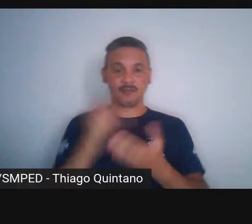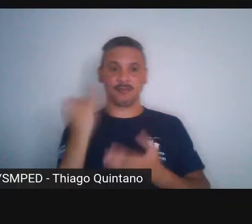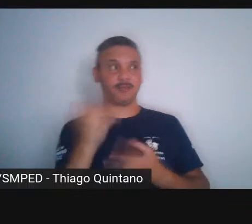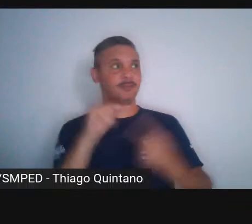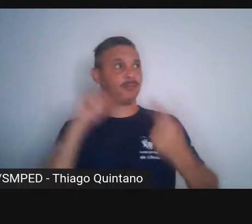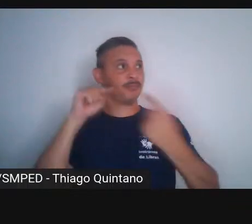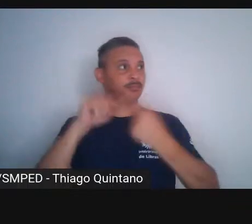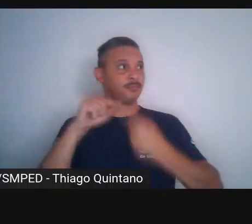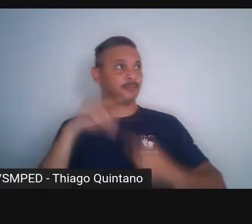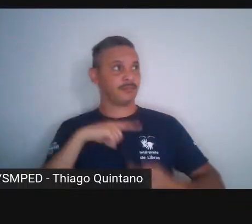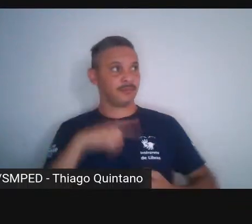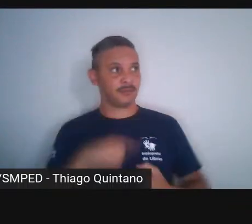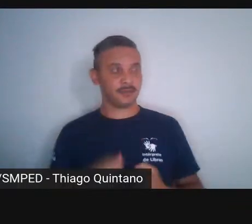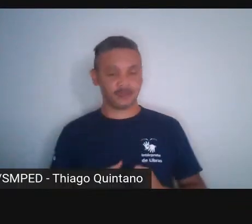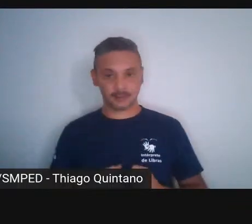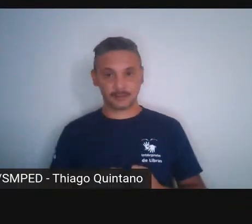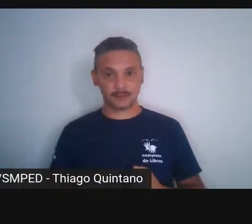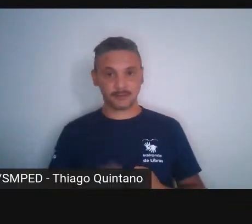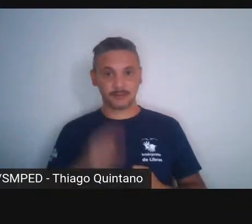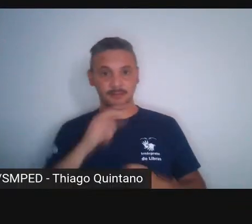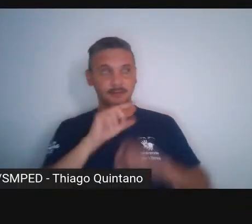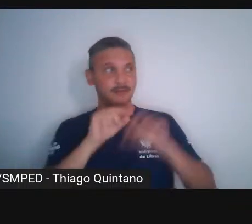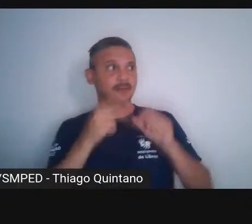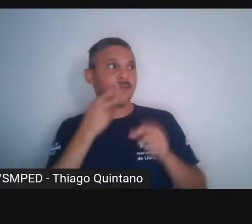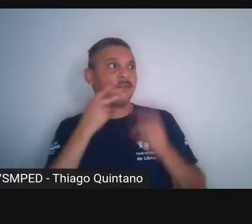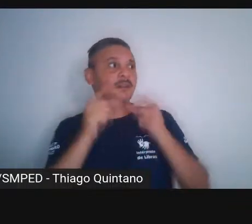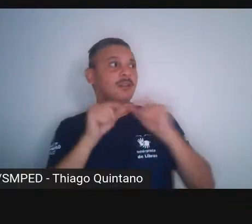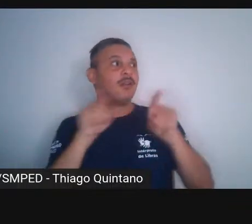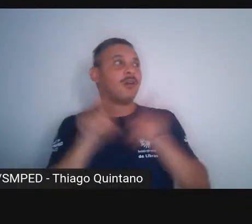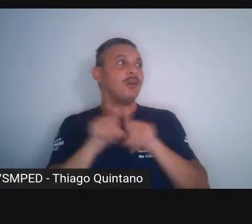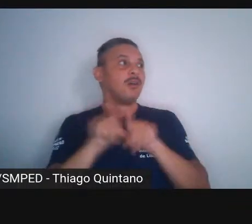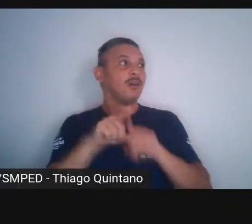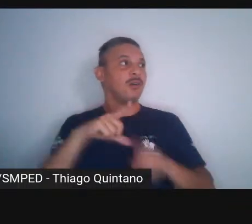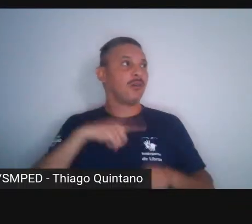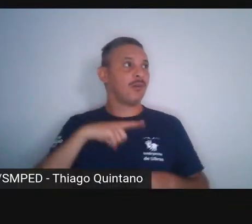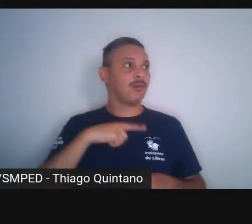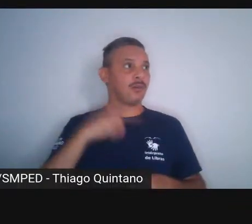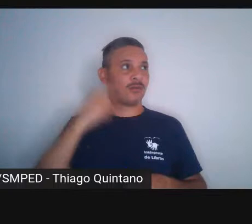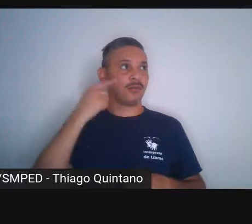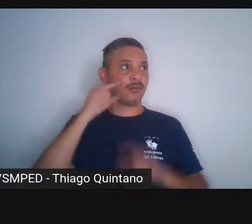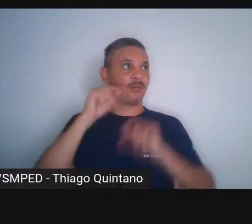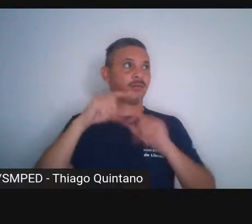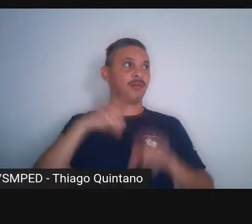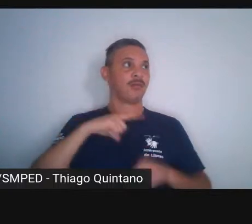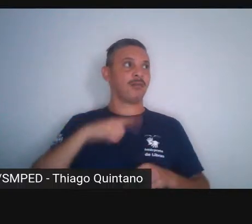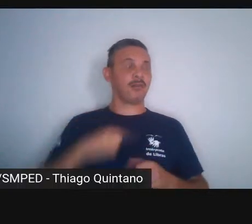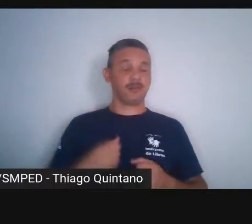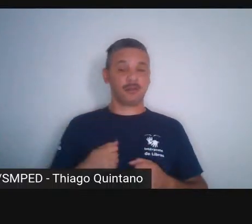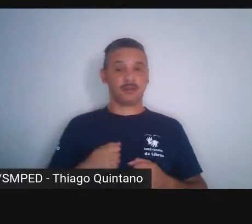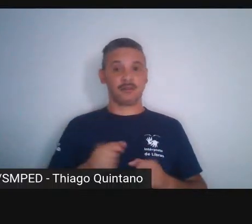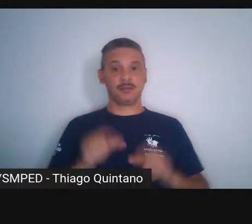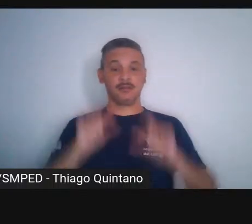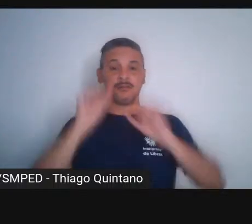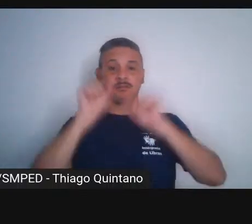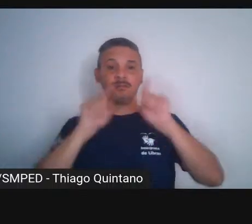Você, José Henrique, falou sutilmente de uma pausa,